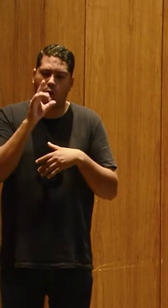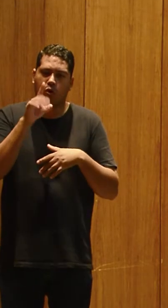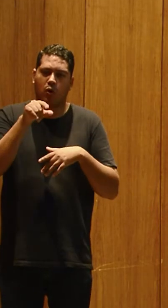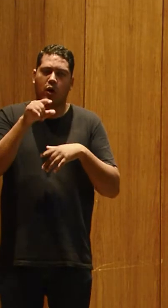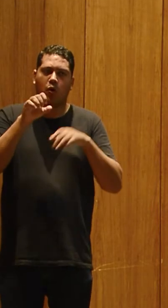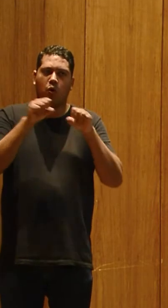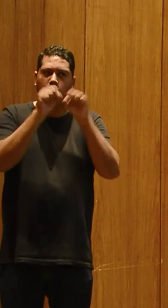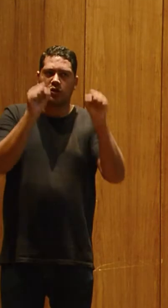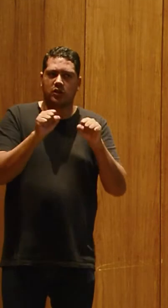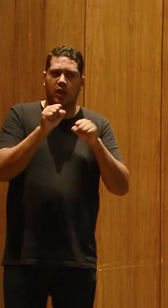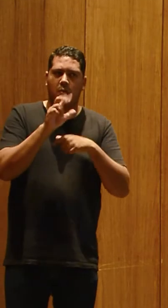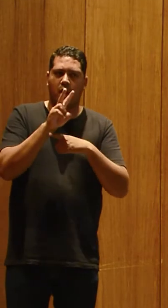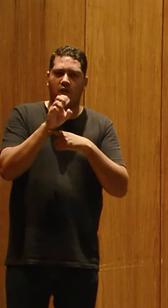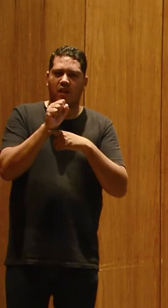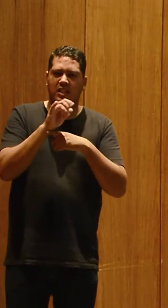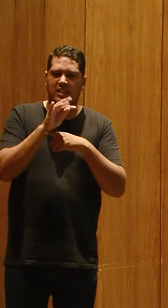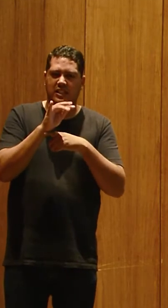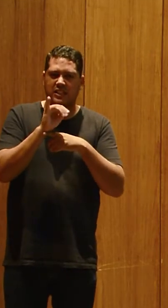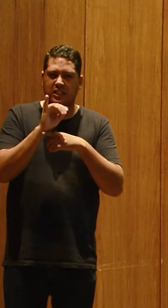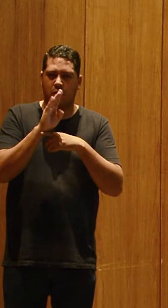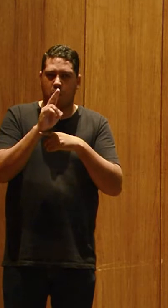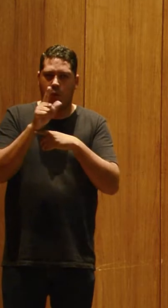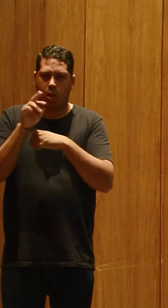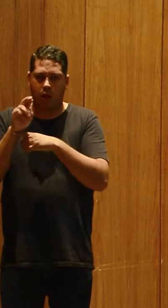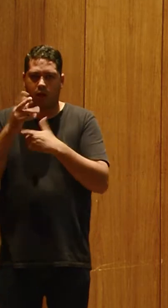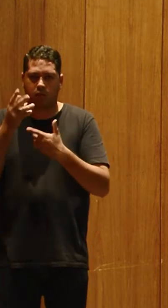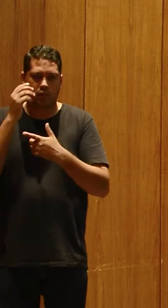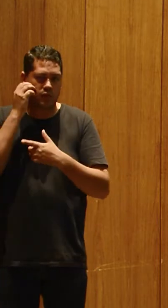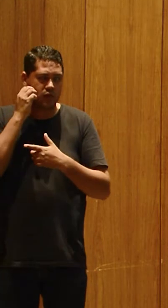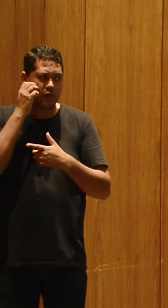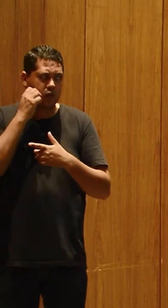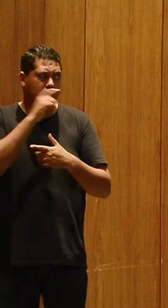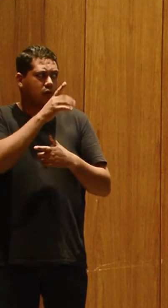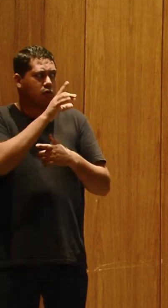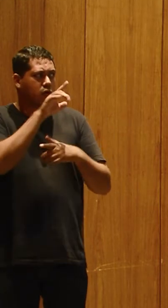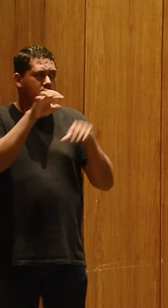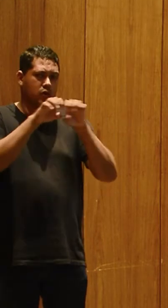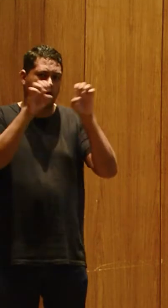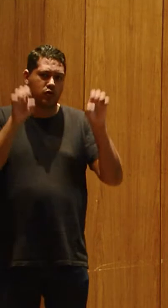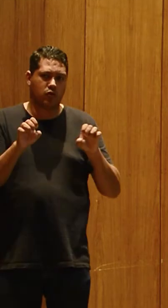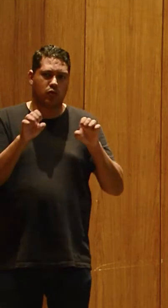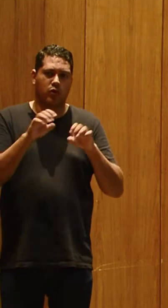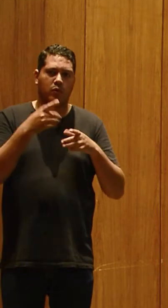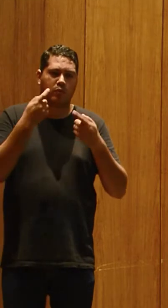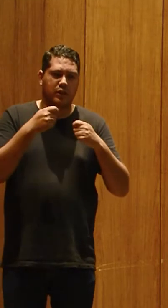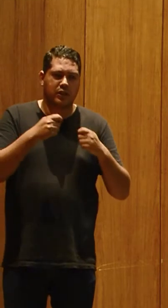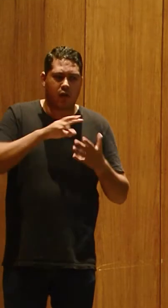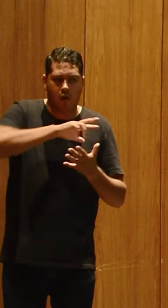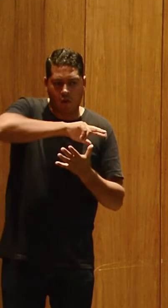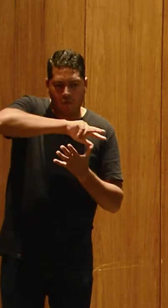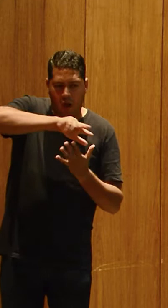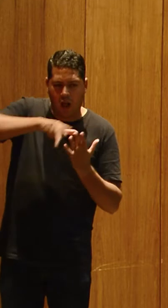vestibular, só com aquela estrutura que eu mostrei para vocês aqui. Não é somente essa estrutura, eu preciso de várias vias que vão me ajudar